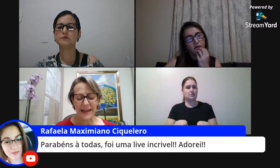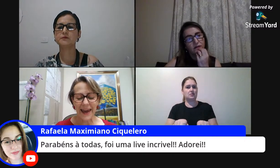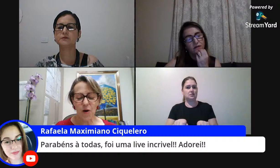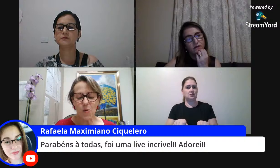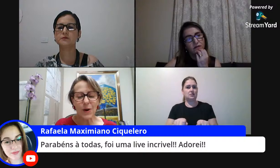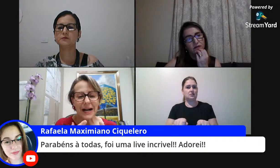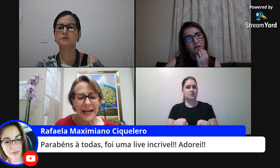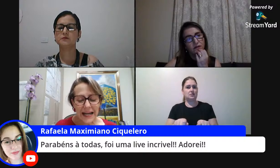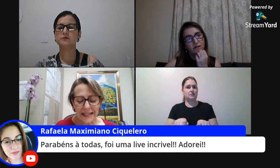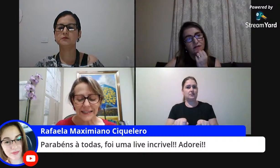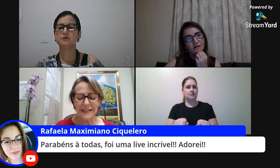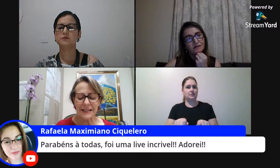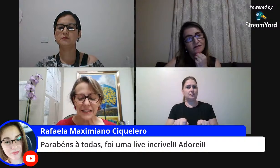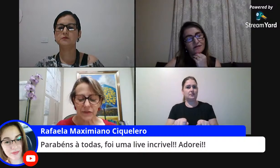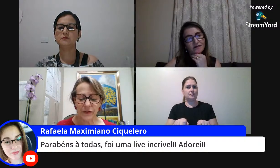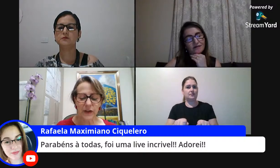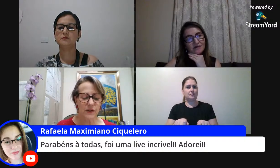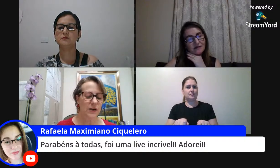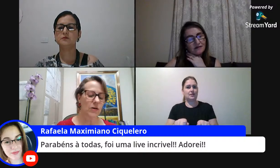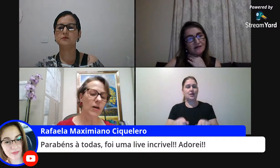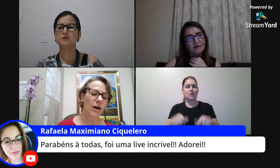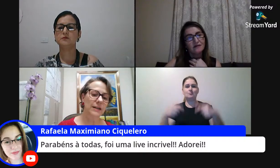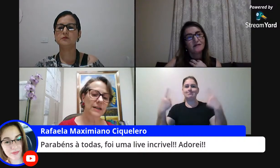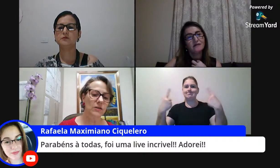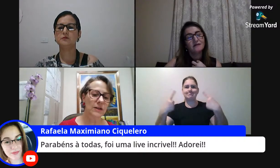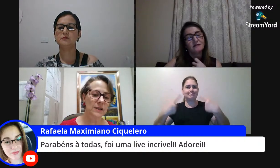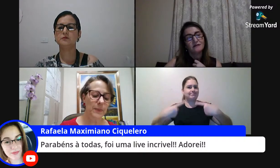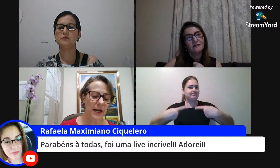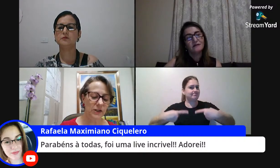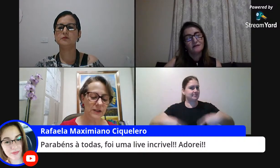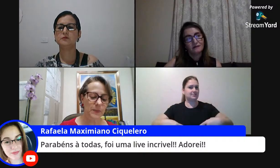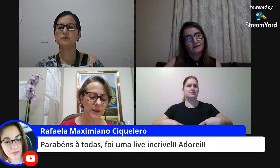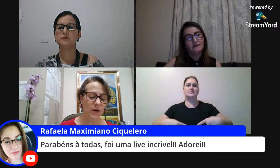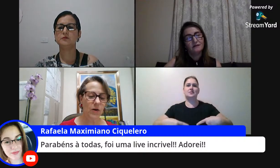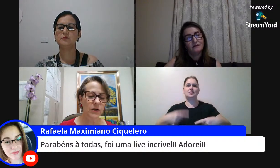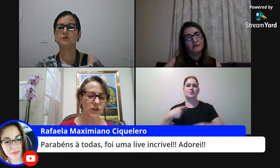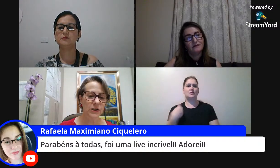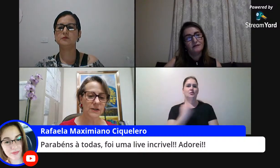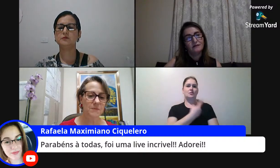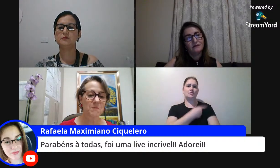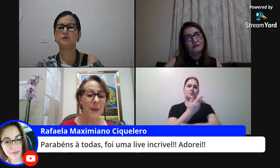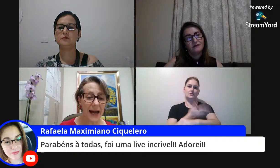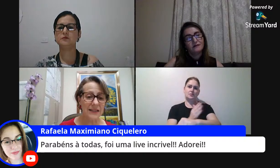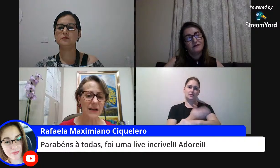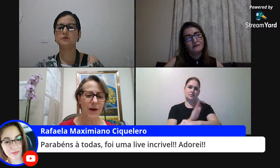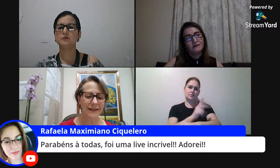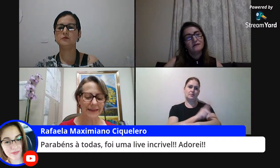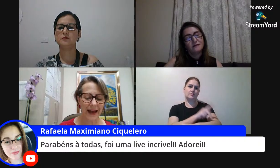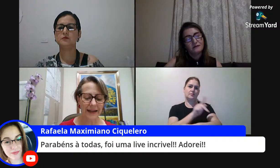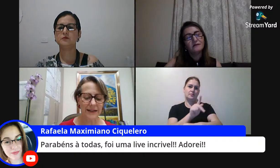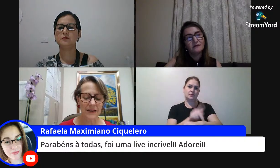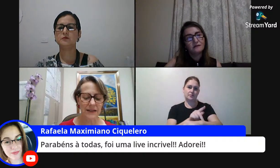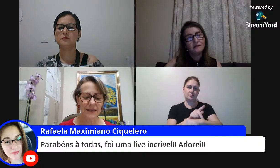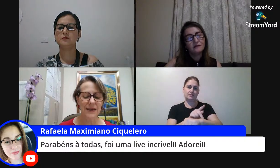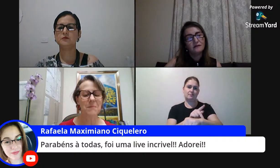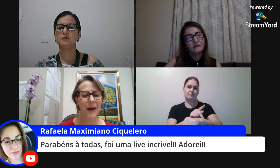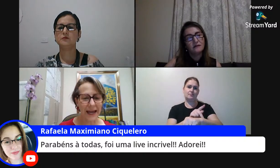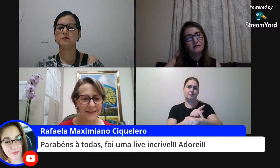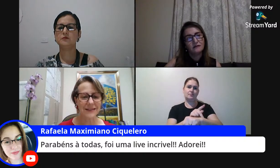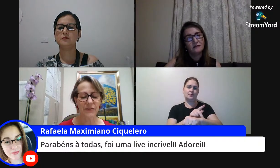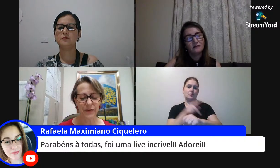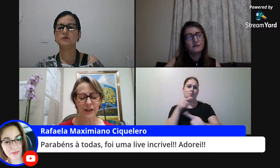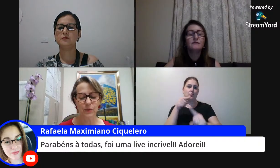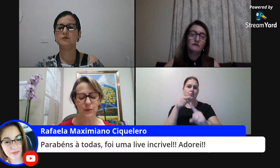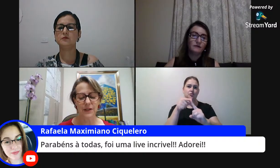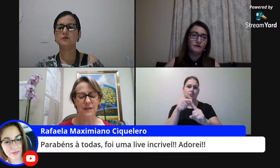ser é o grande desafio que se coloca nas nossas práticas pedagógicas mais igualitárias e